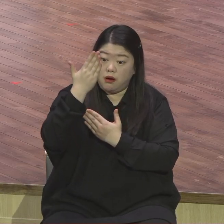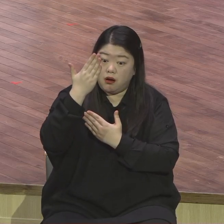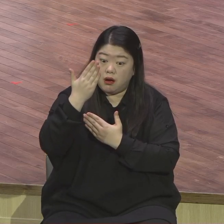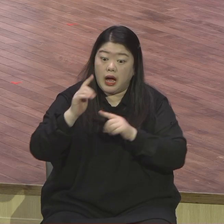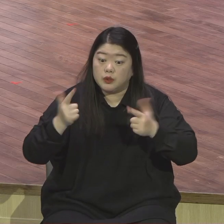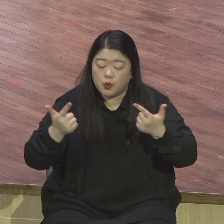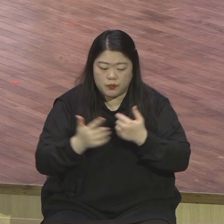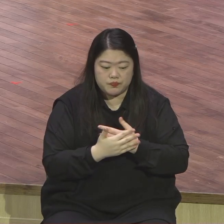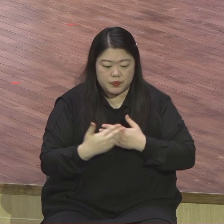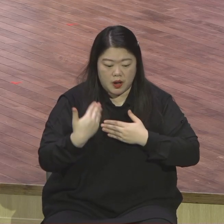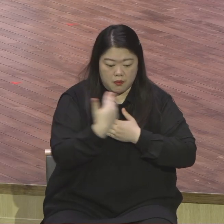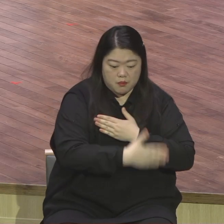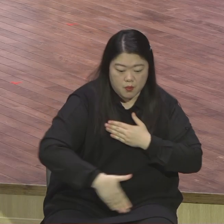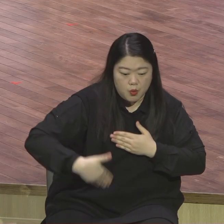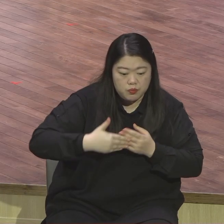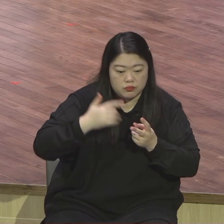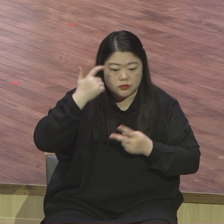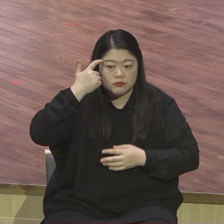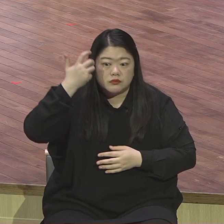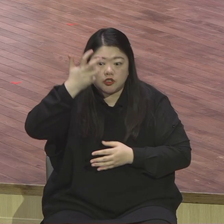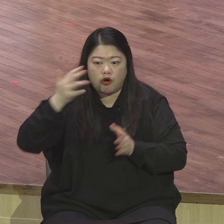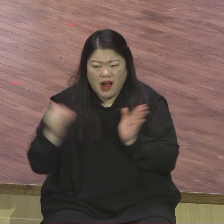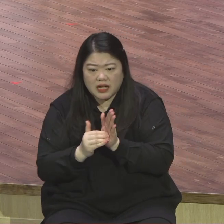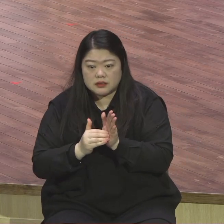그 신적 본질을 딱 보여준 겁니다